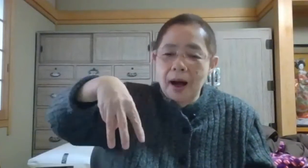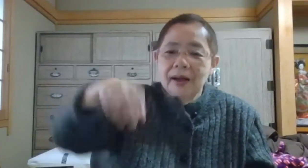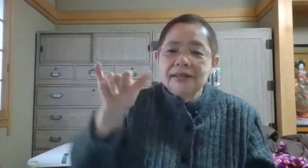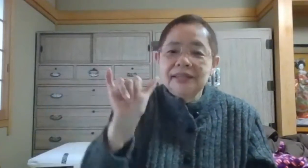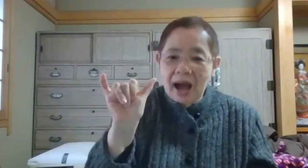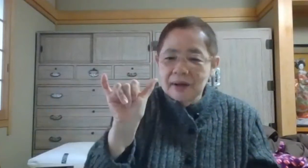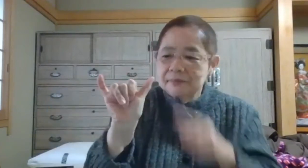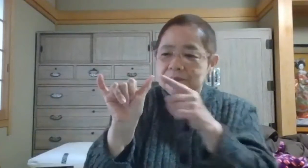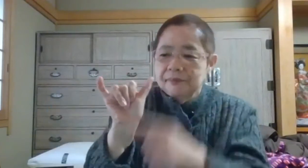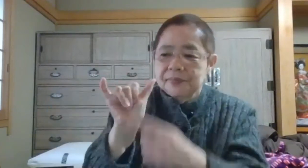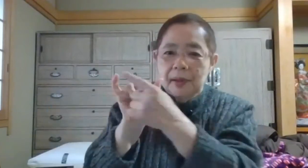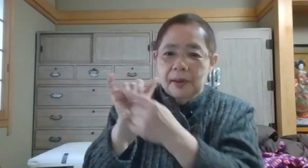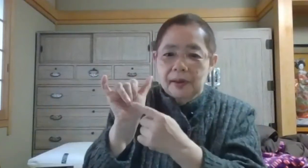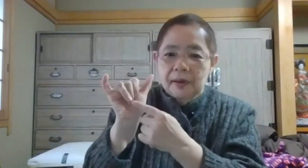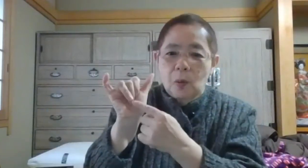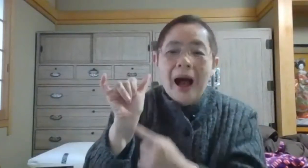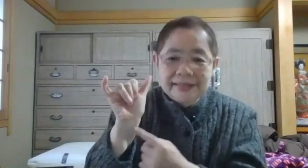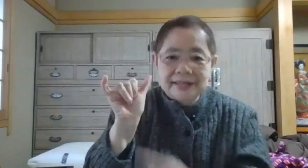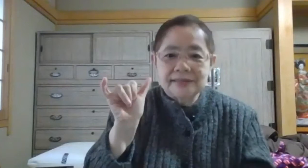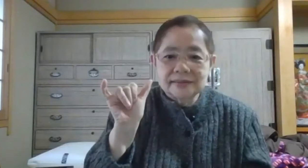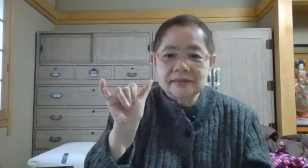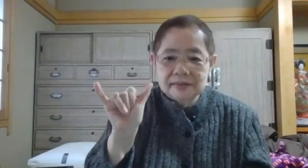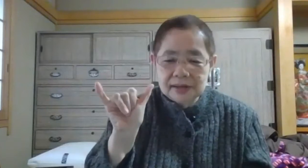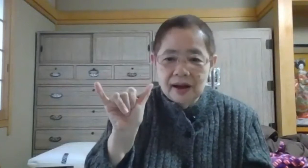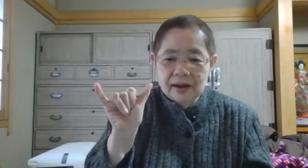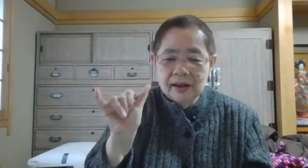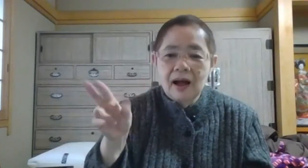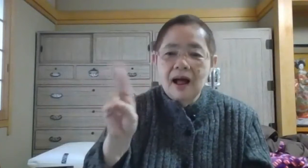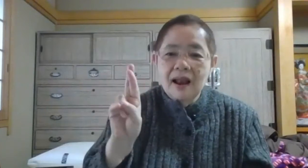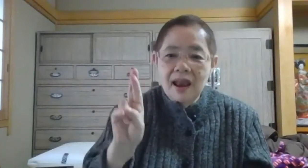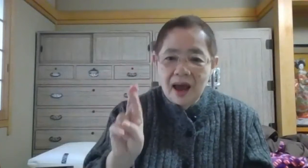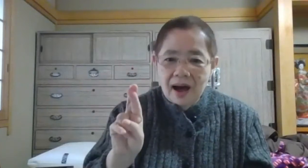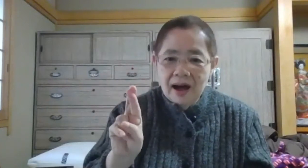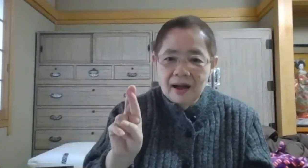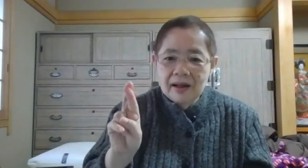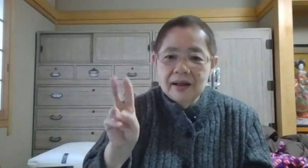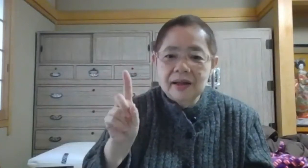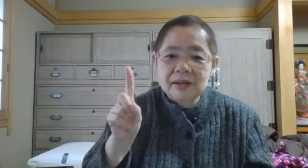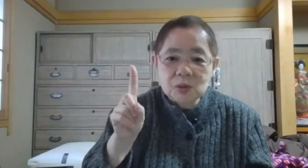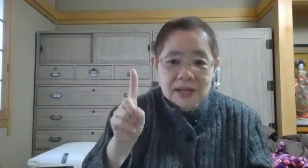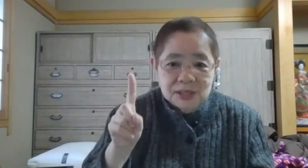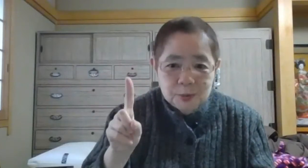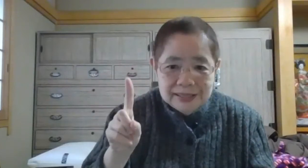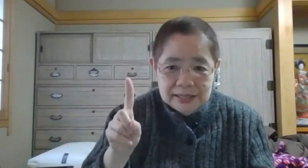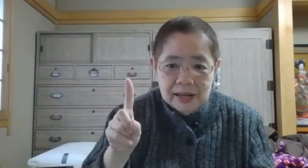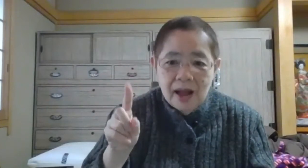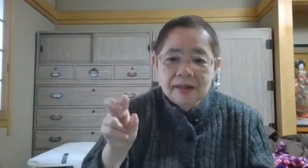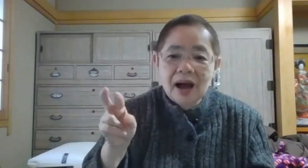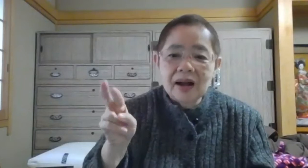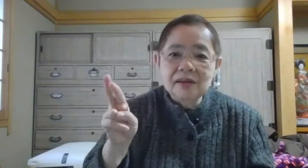ややややら人差し指に中指